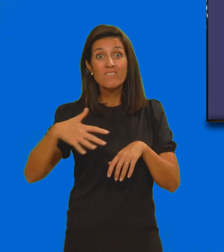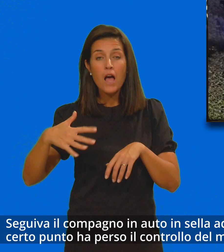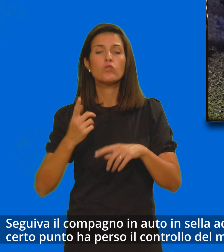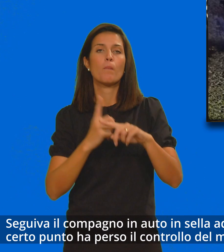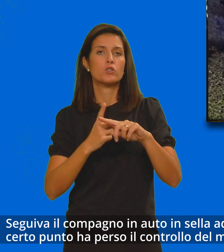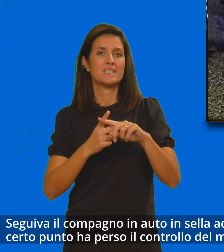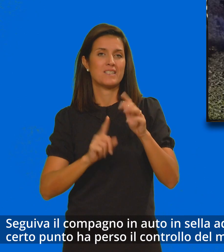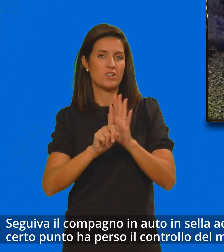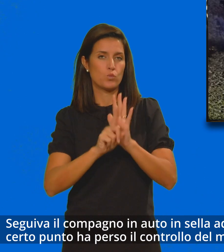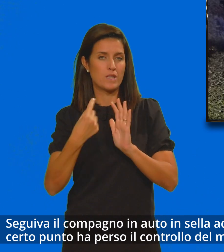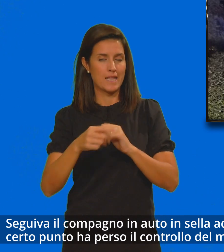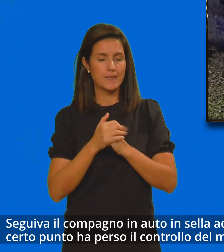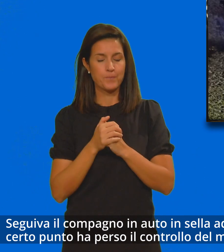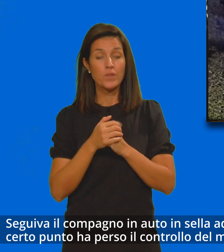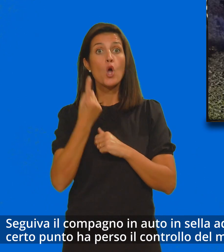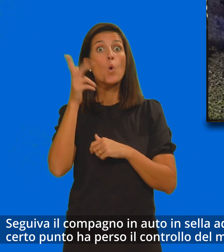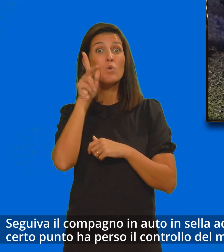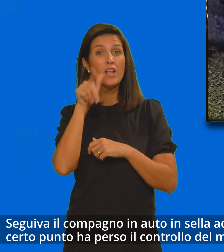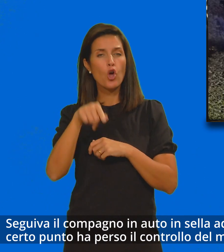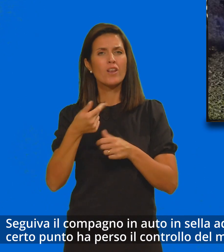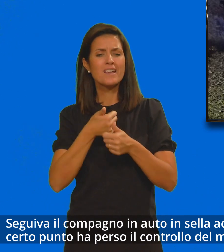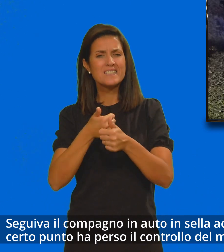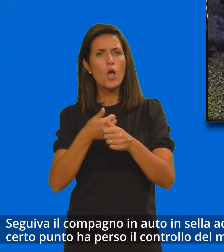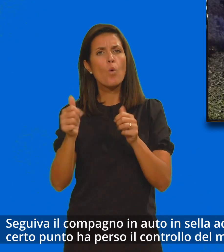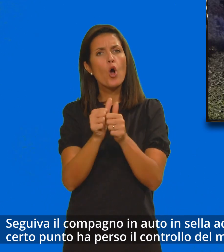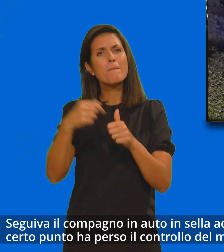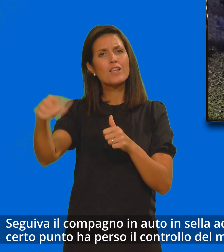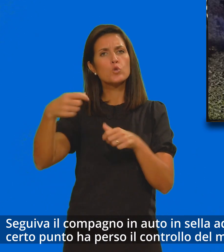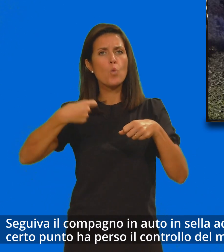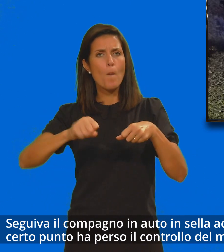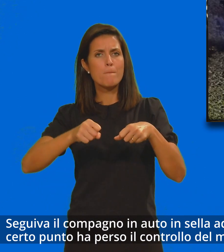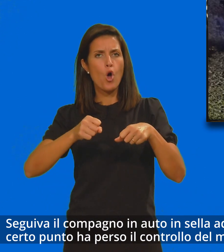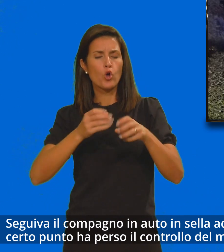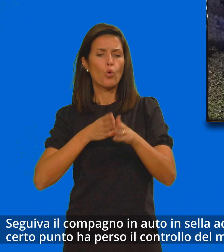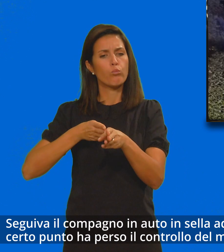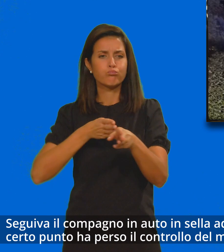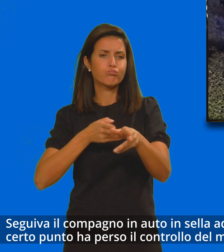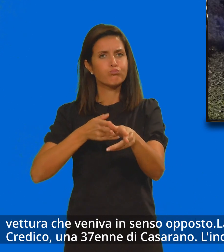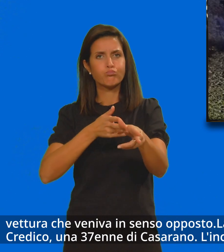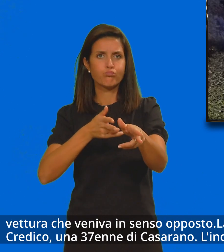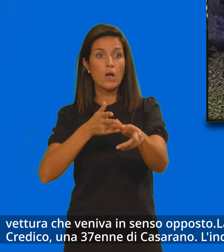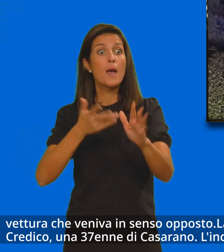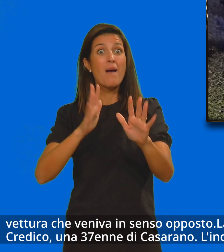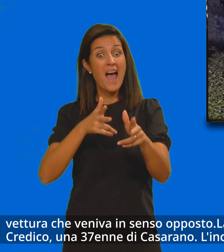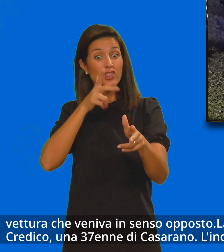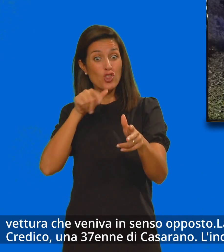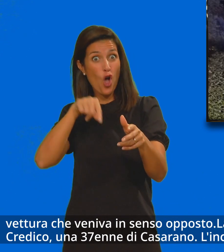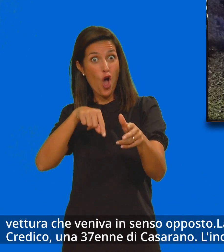Seguiva il compagno in auto in sella ad una moto ma ad un certo punto ha perso il controllo del mezzo finendo contro una vettura che veniva in senso